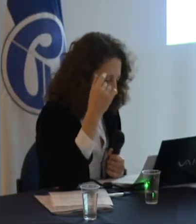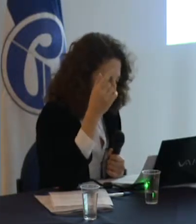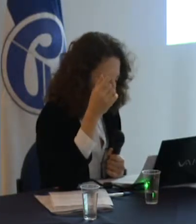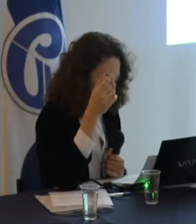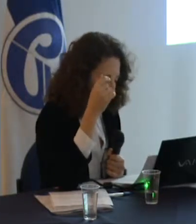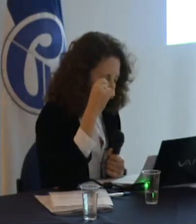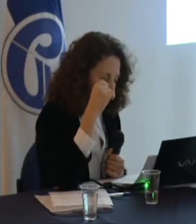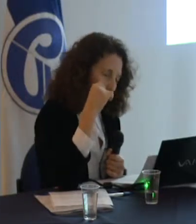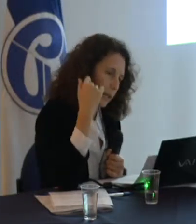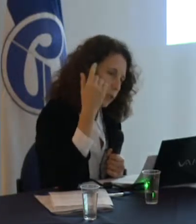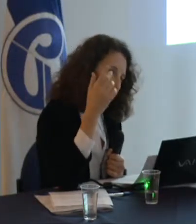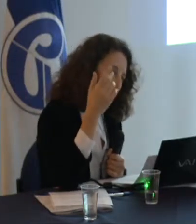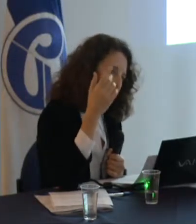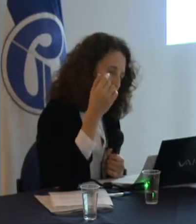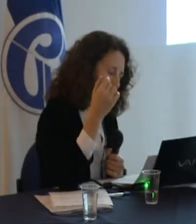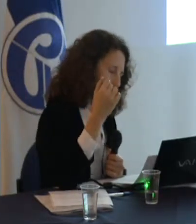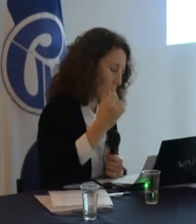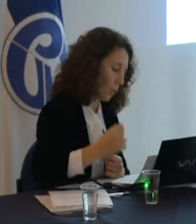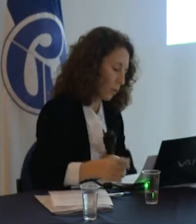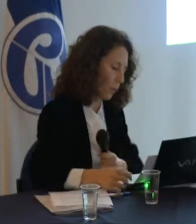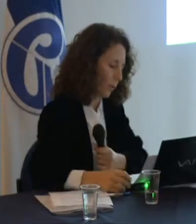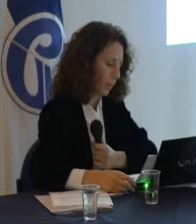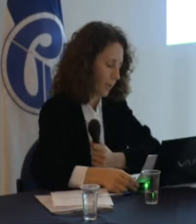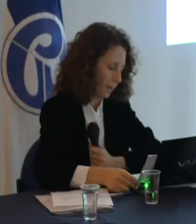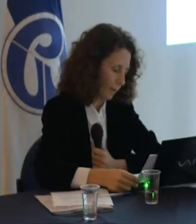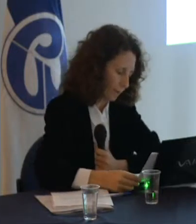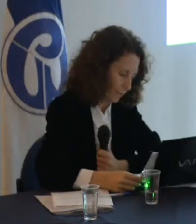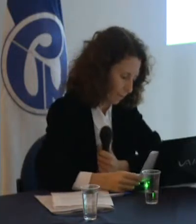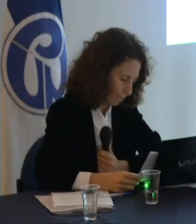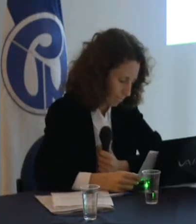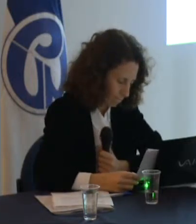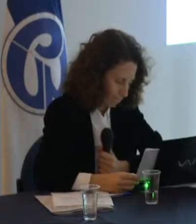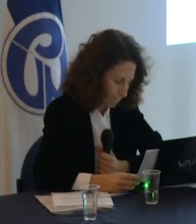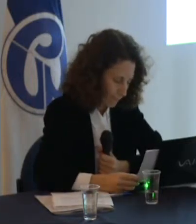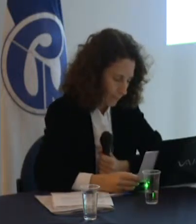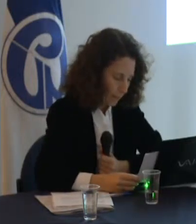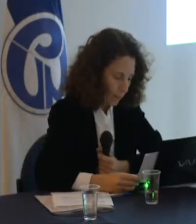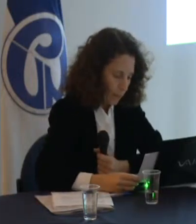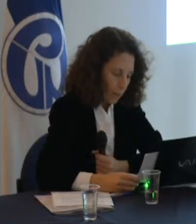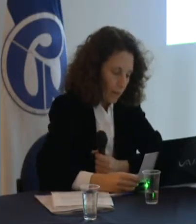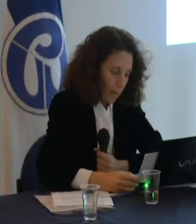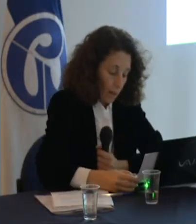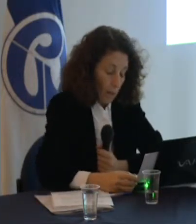encima de cualquier otro tipo de asociación o grupo de pertenencia